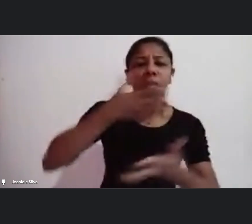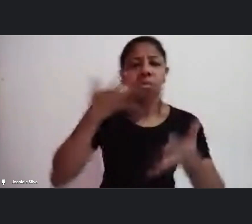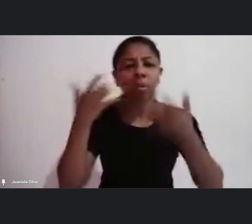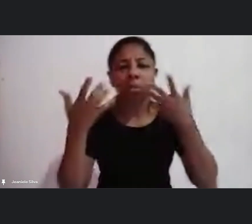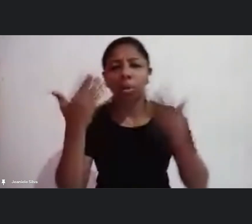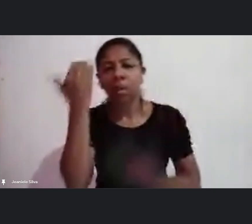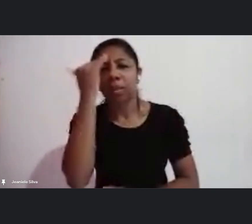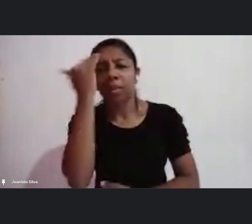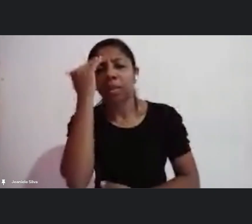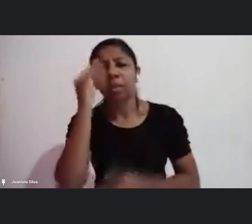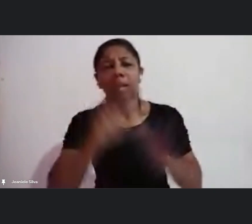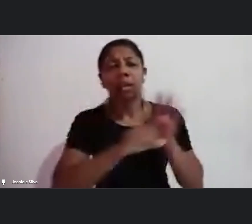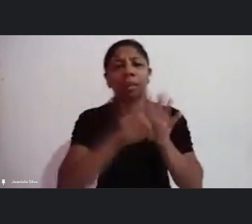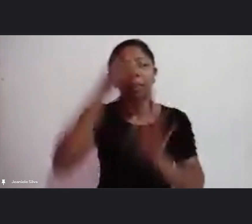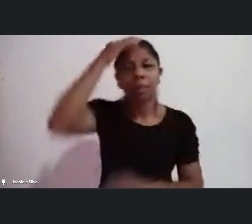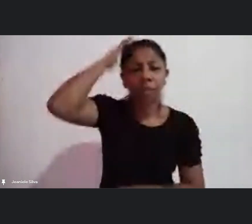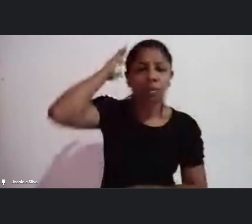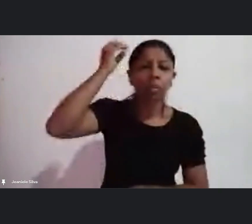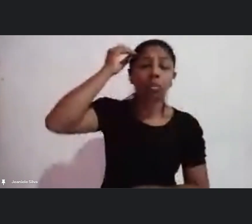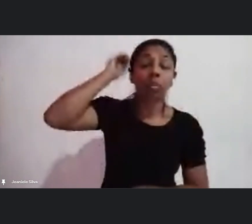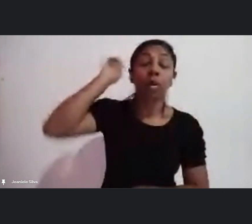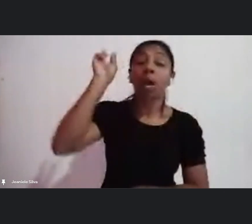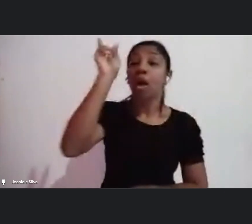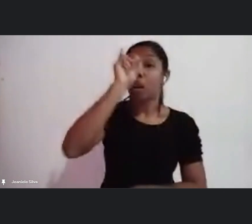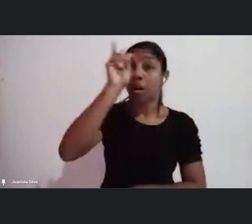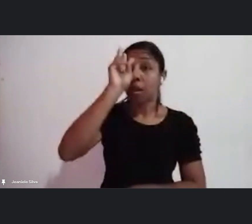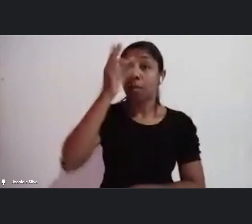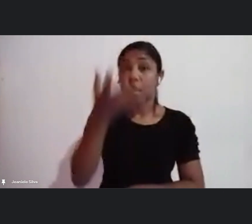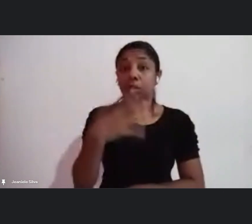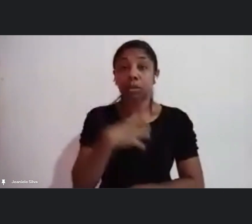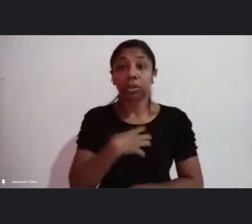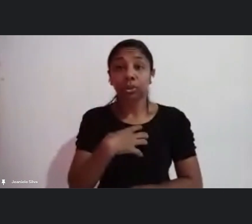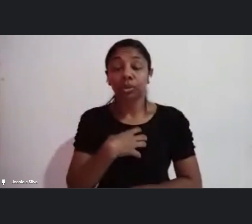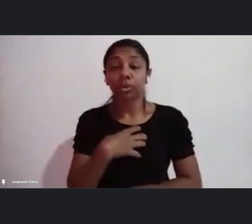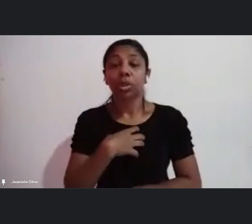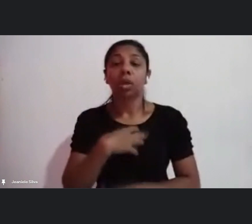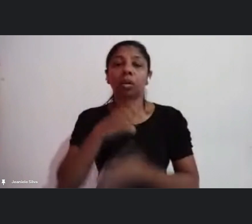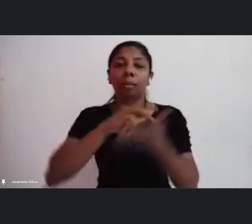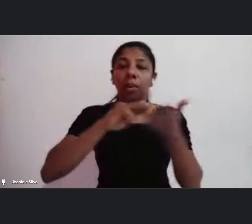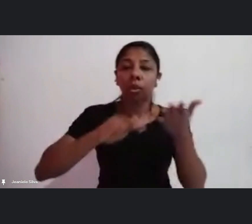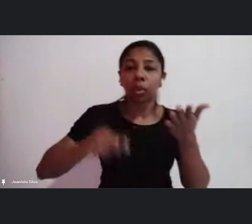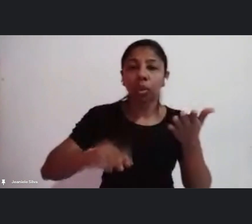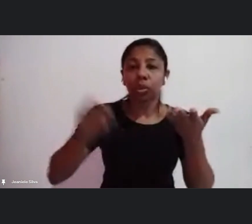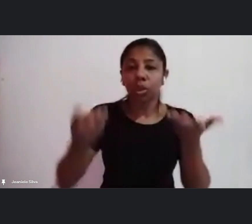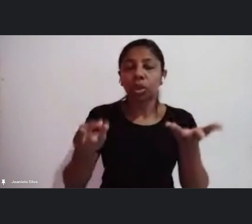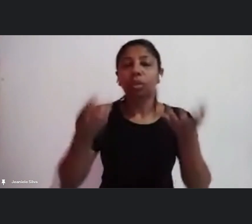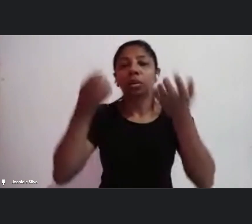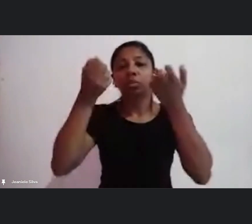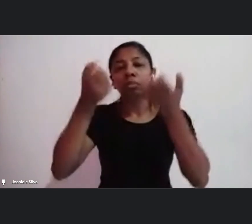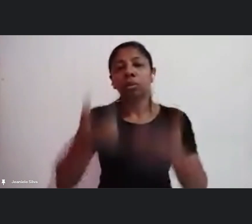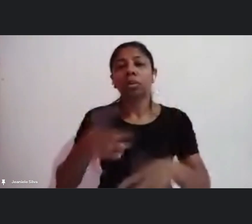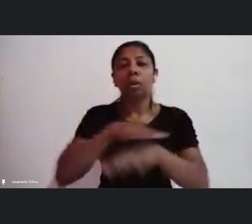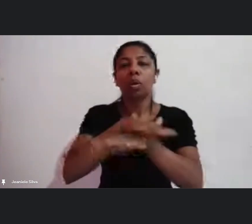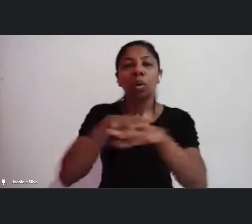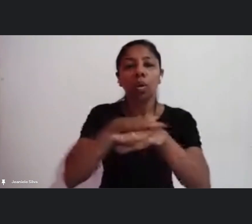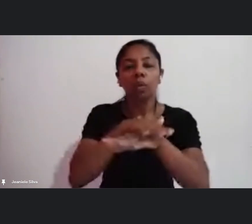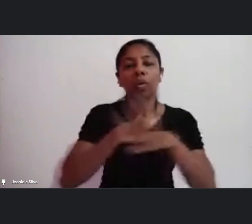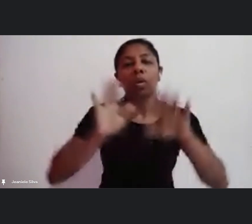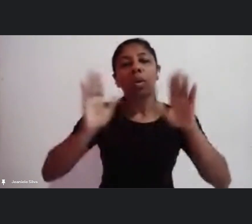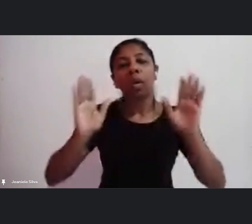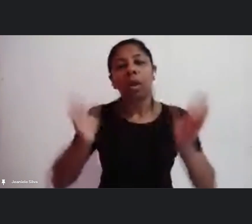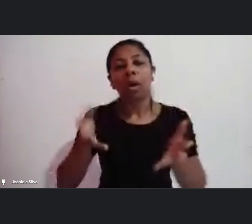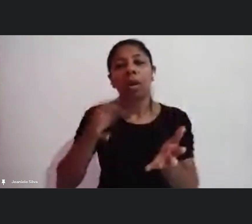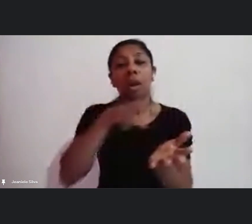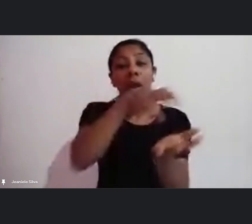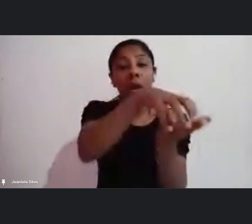e aí lembrar a gente que esse formato que a gente conversou e que a gente trouxe aqui é um formato de câmaras setoriais,